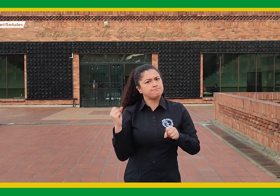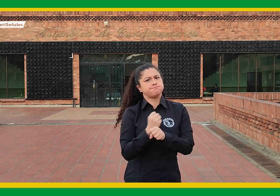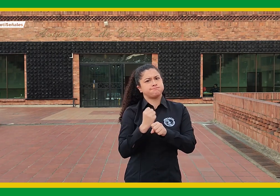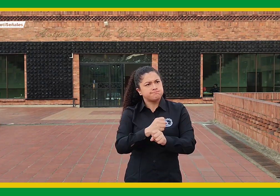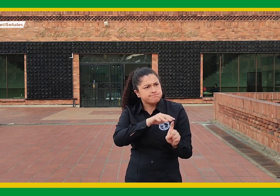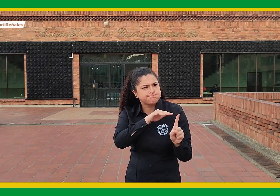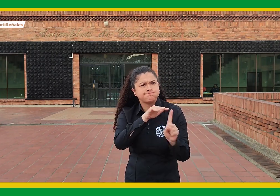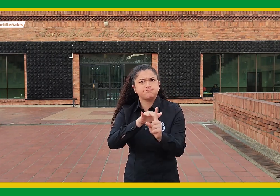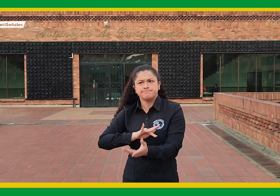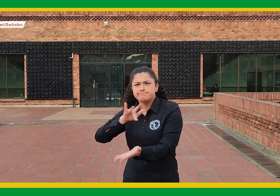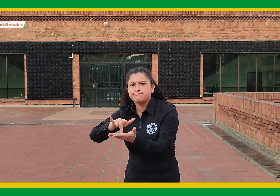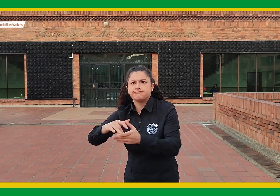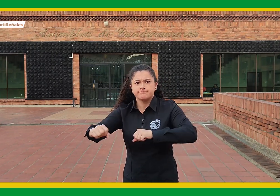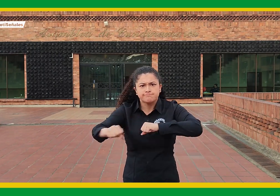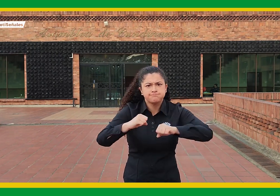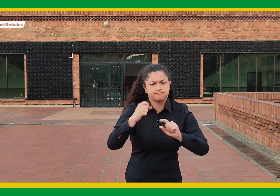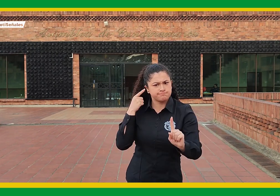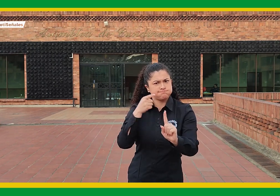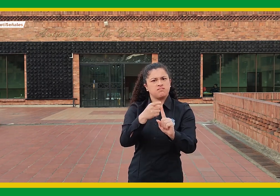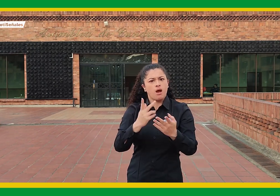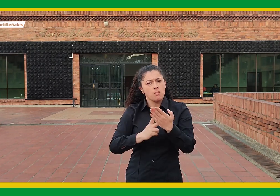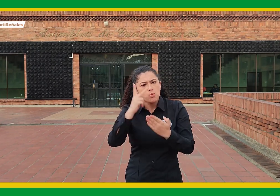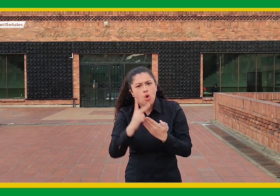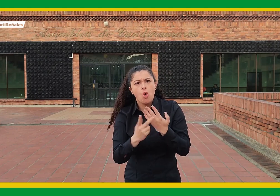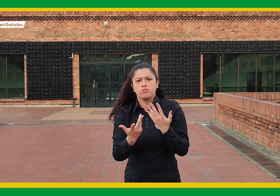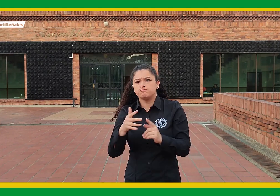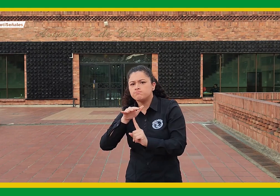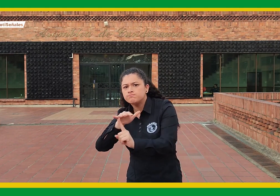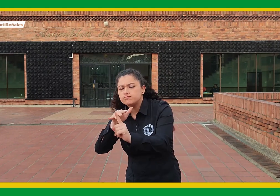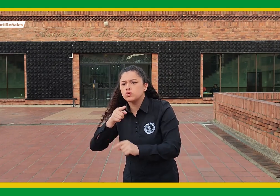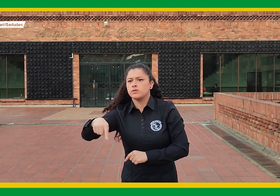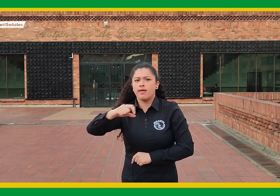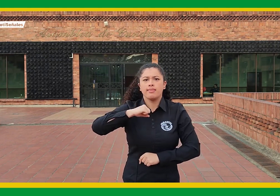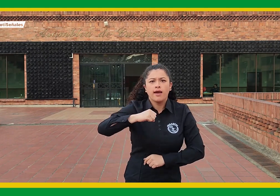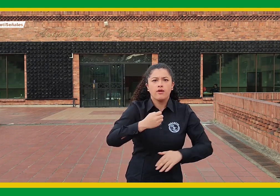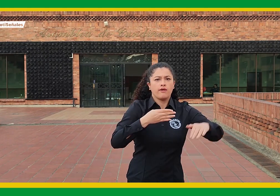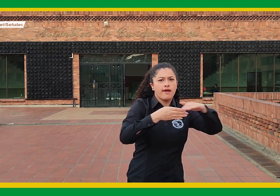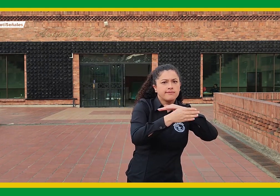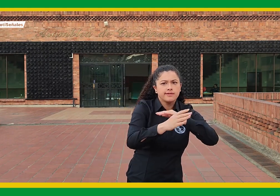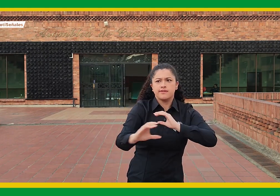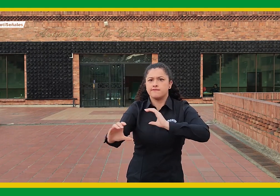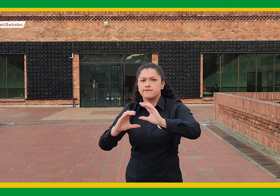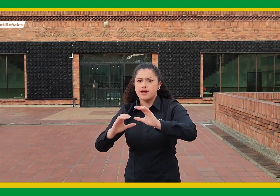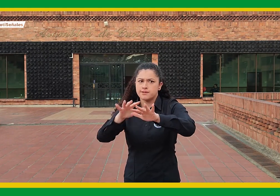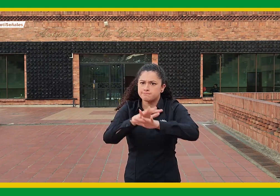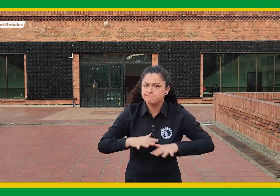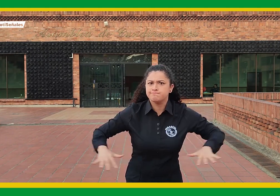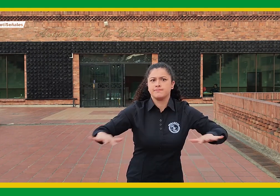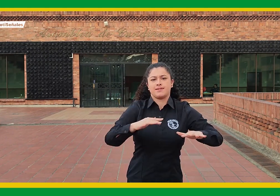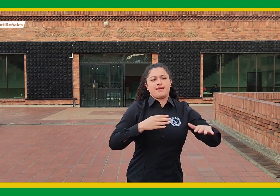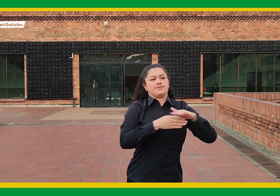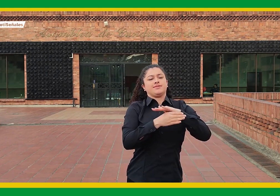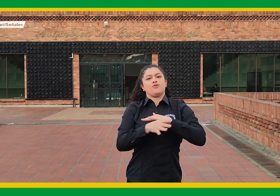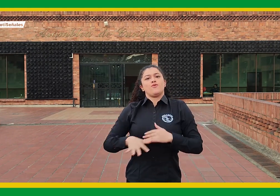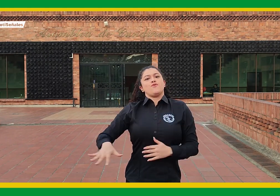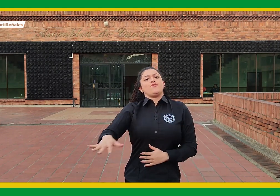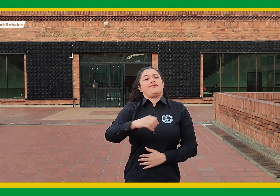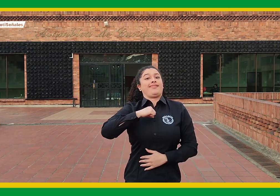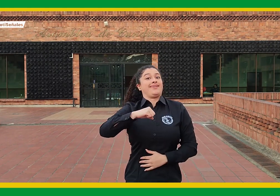participación donde se hable de proyectos relacionados a los derechos como la accesibilidad, el derecho a la comunicación, derechos